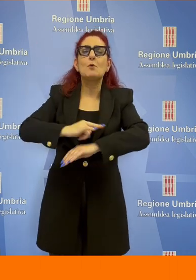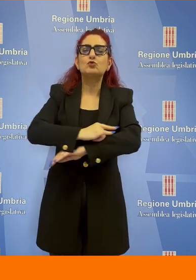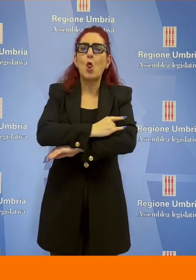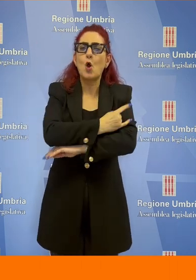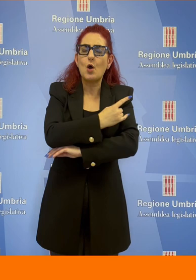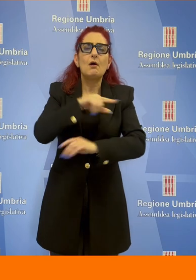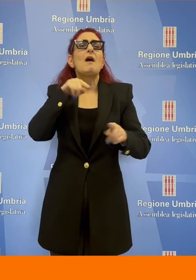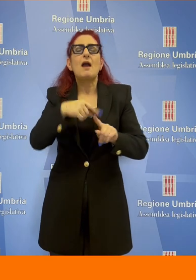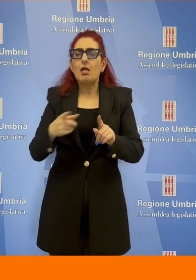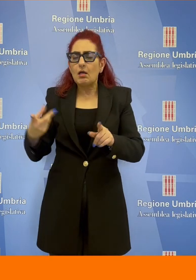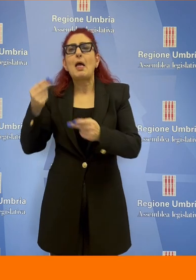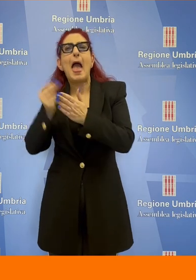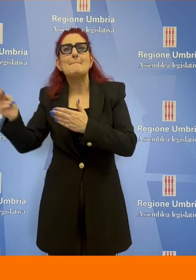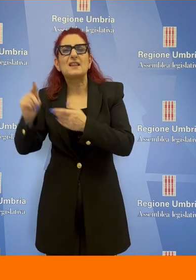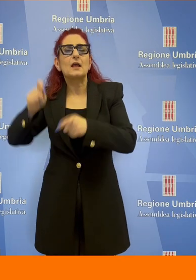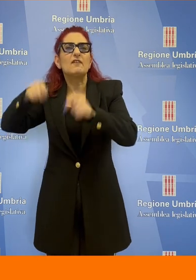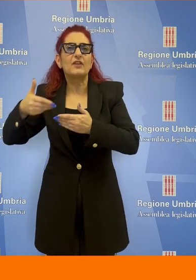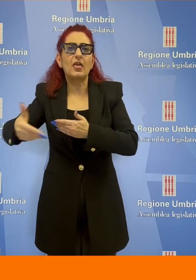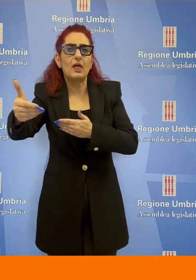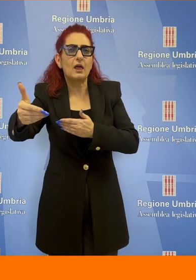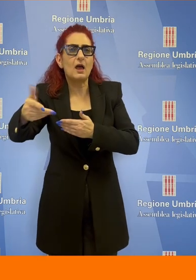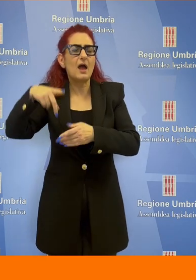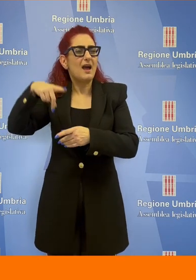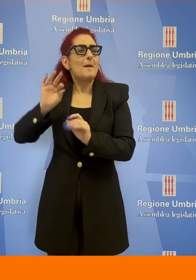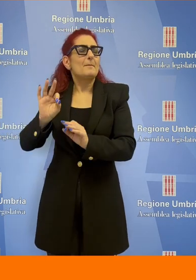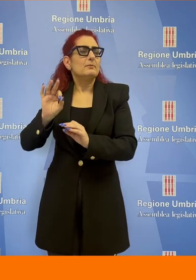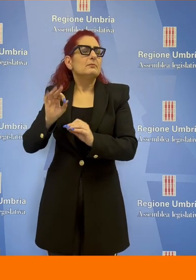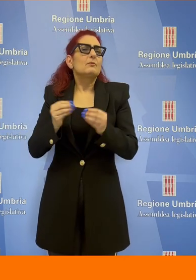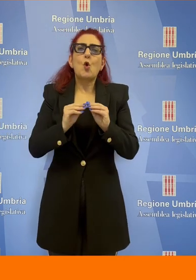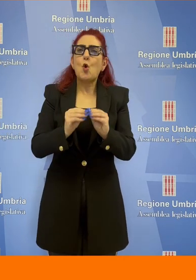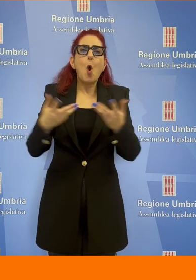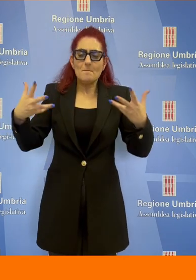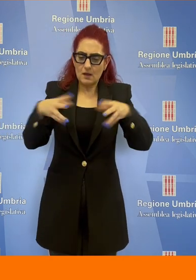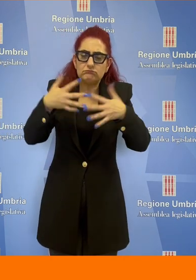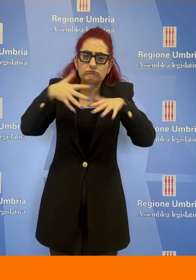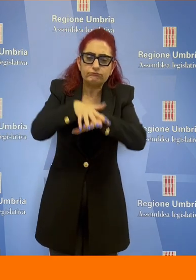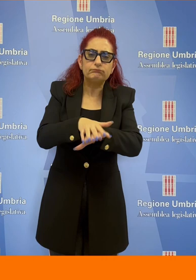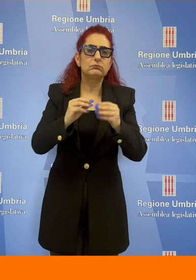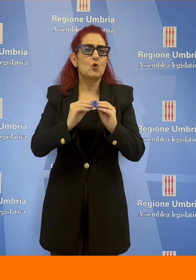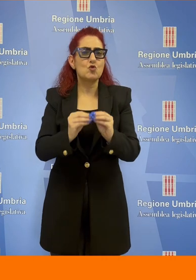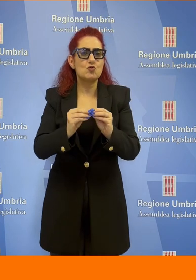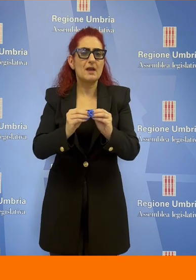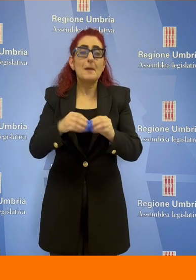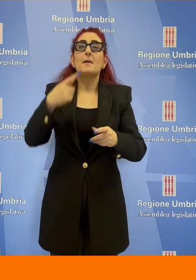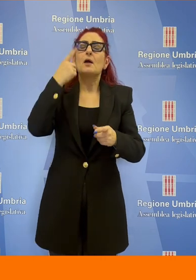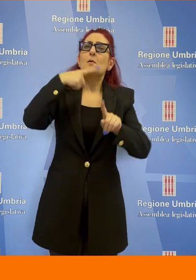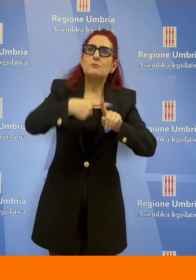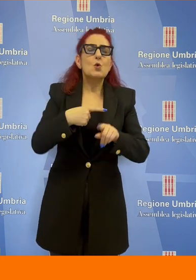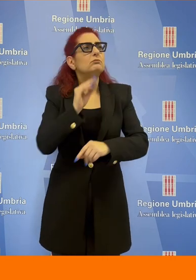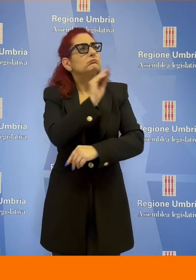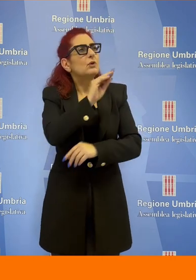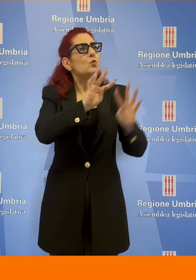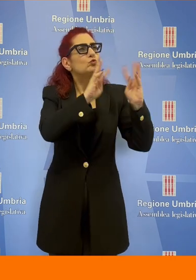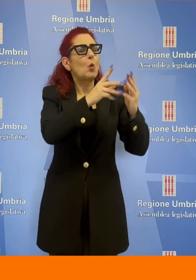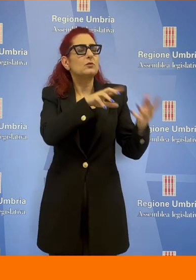con l'entrata in vigore dell'emendamento a firma Puletti ma anche se la Giunta ritiene 10.000 euro una cifra